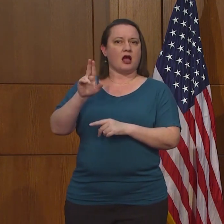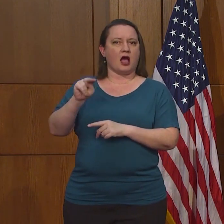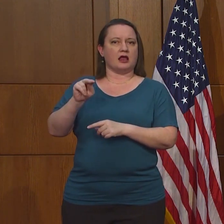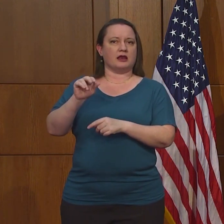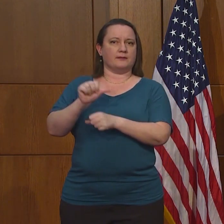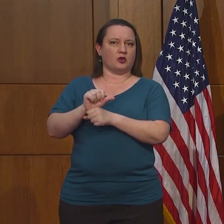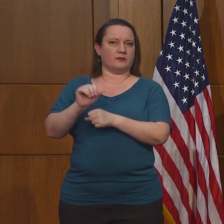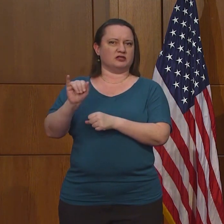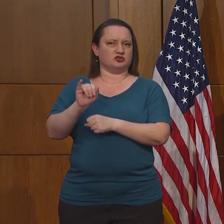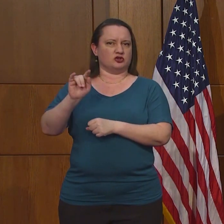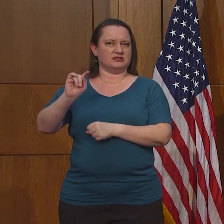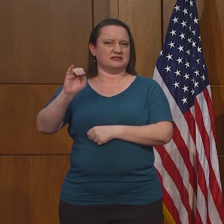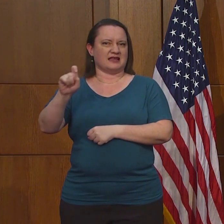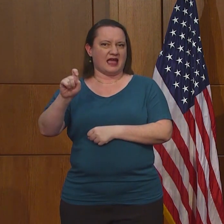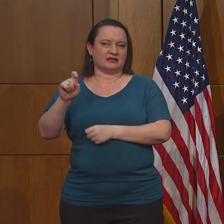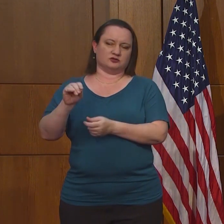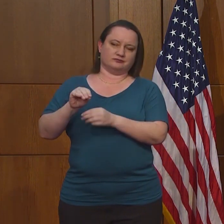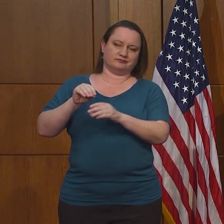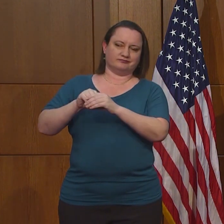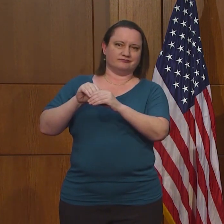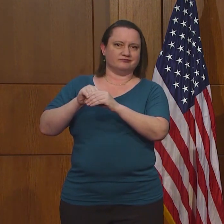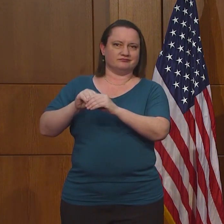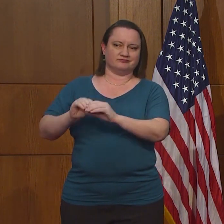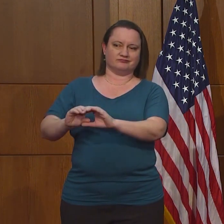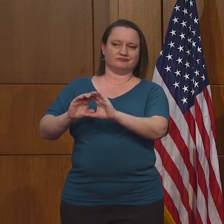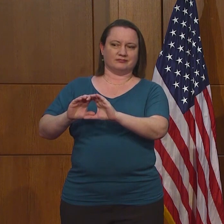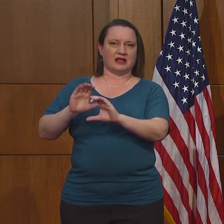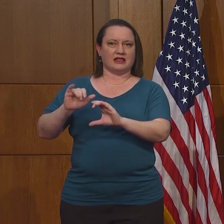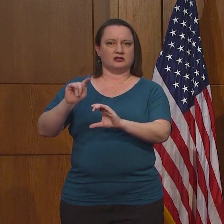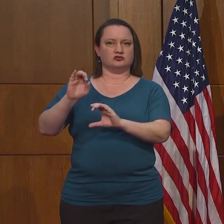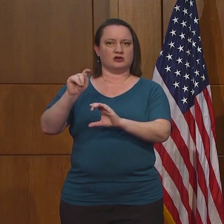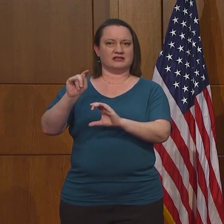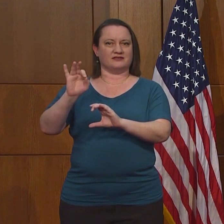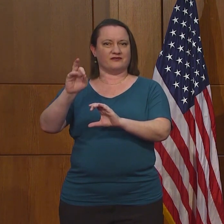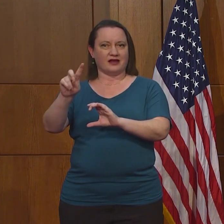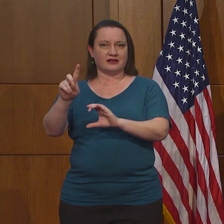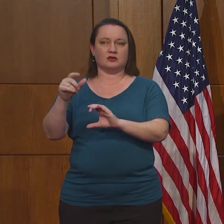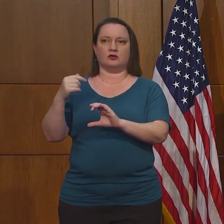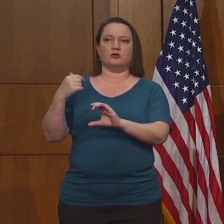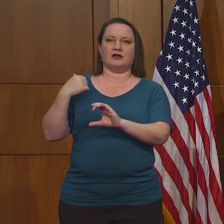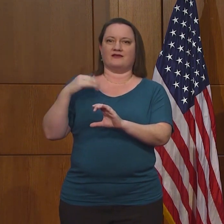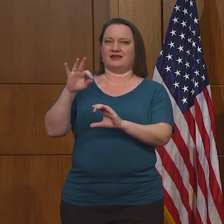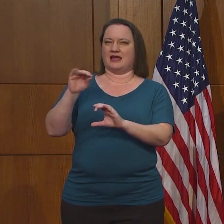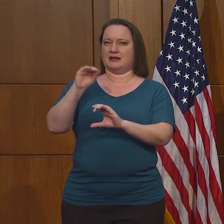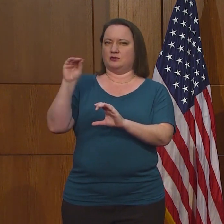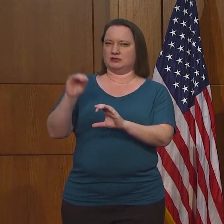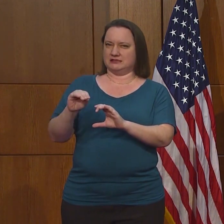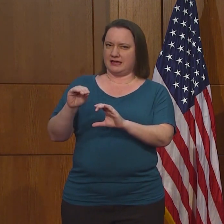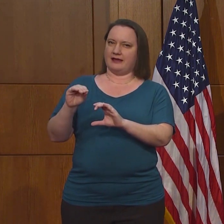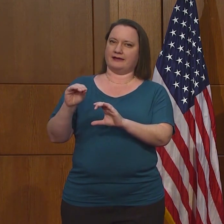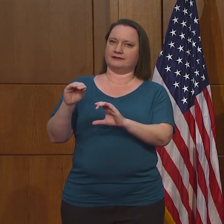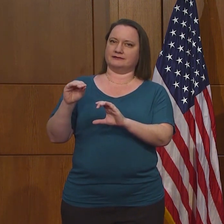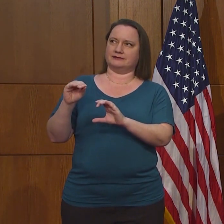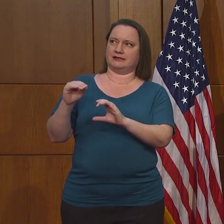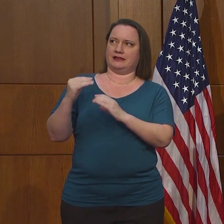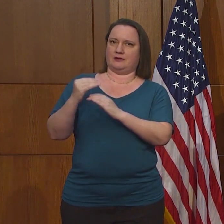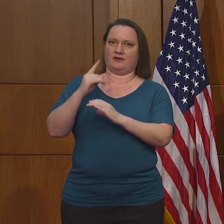es bajo porque nosotros tuvimos un 90% de corte de este fondo.